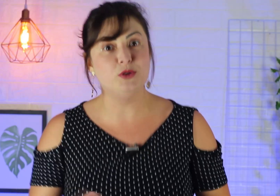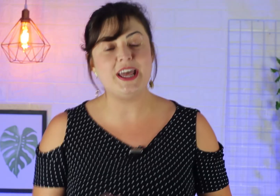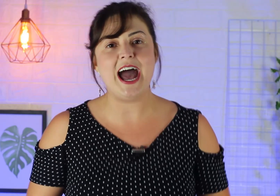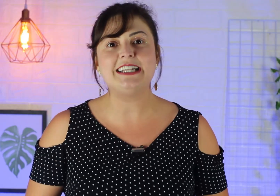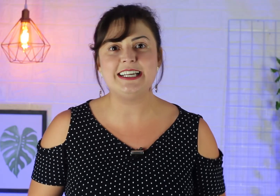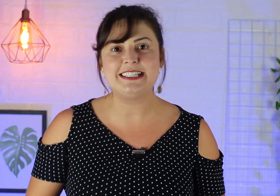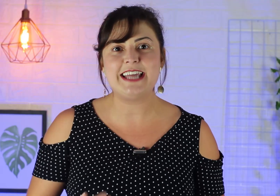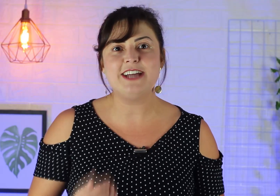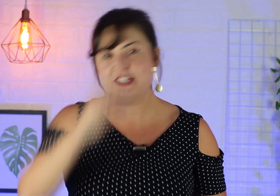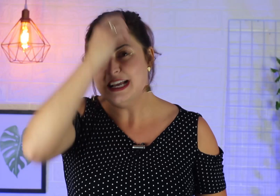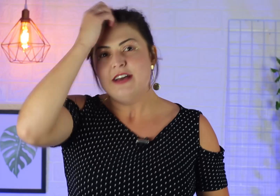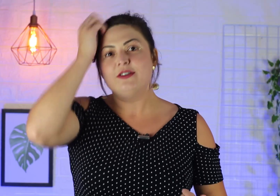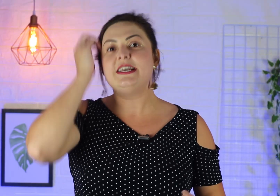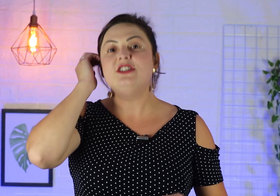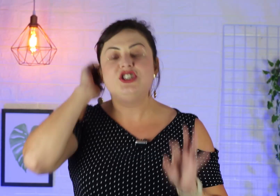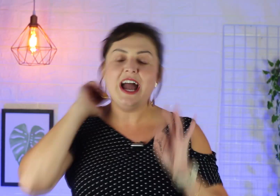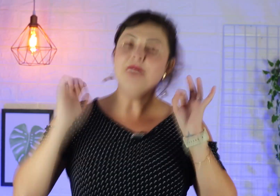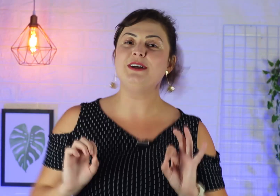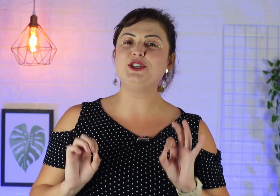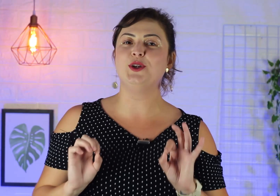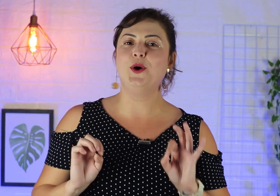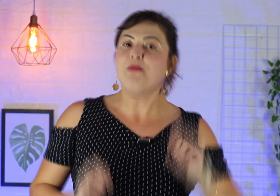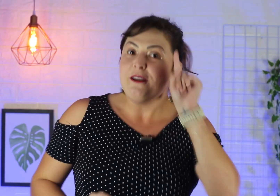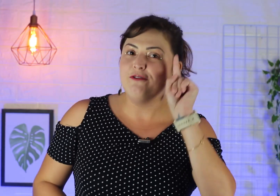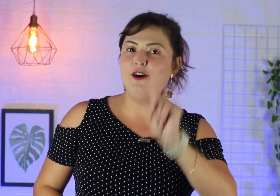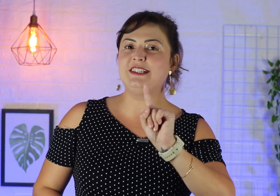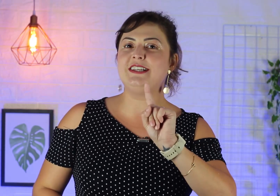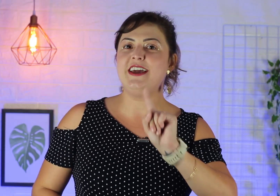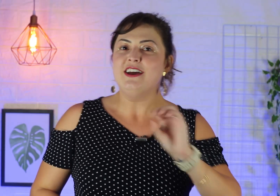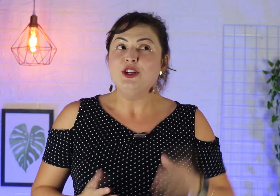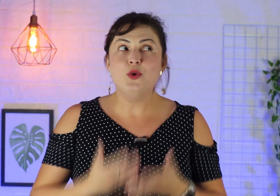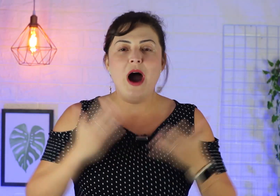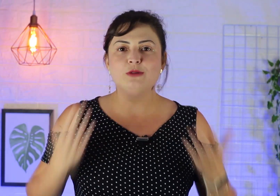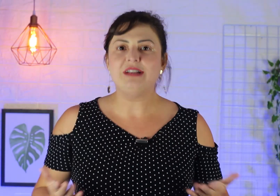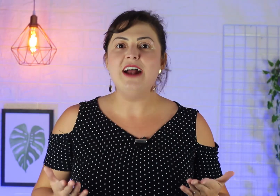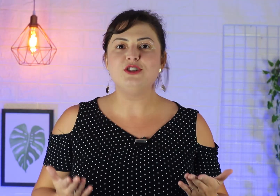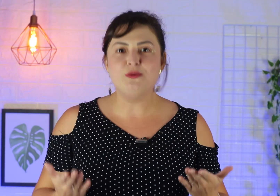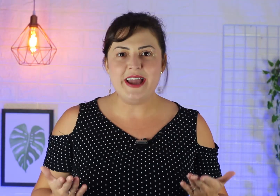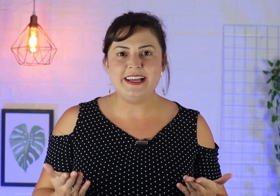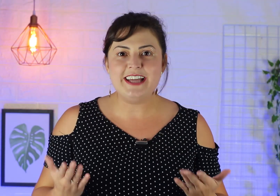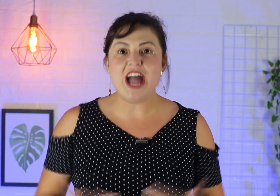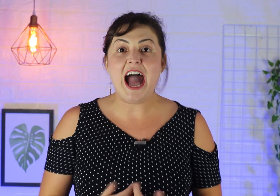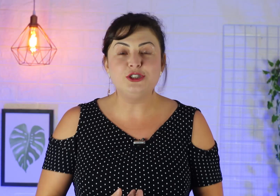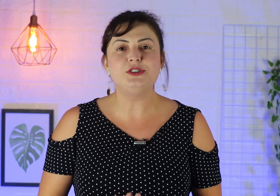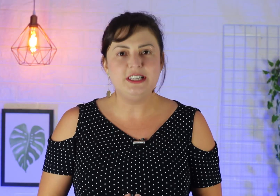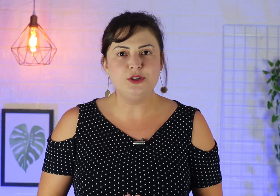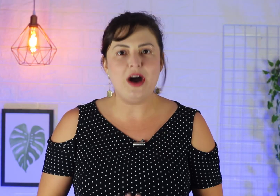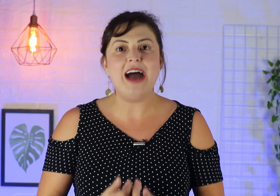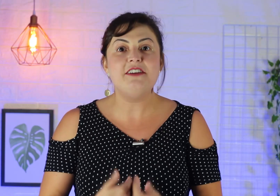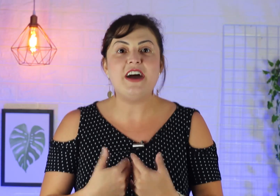Remunerada nas igrejas, você já imaginou você no altar de uma igreja ajudando a levar